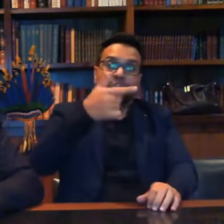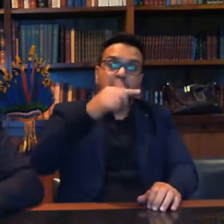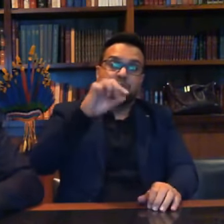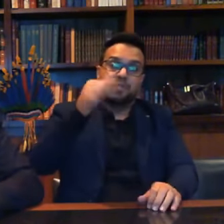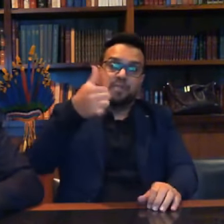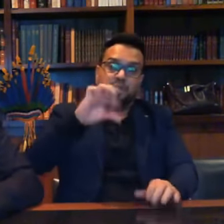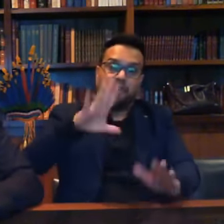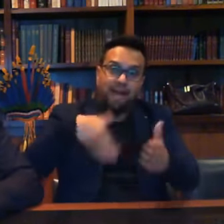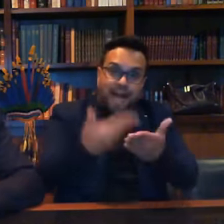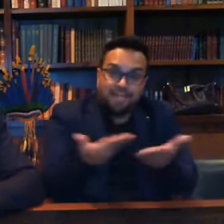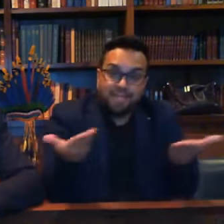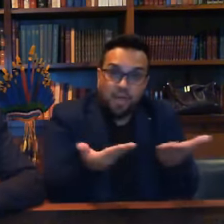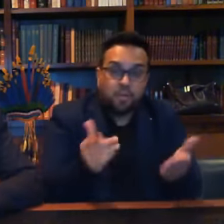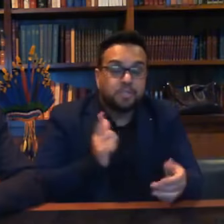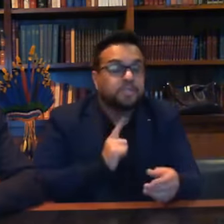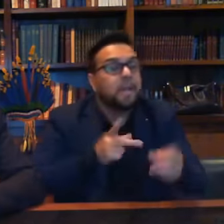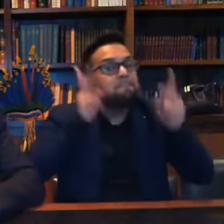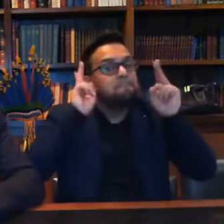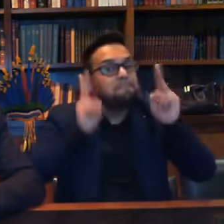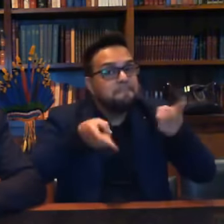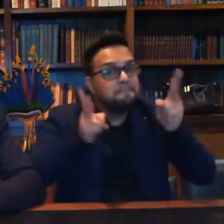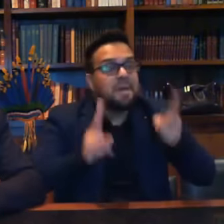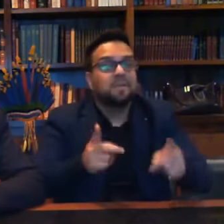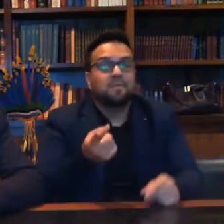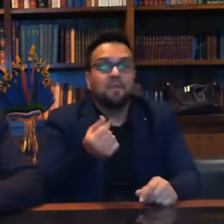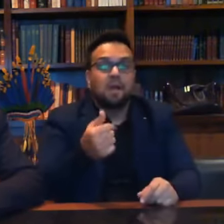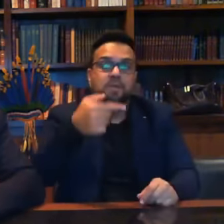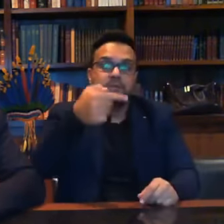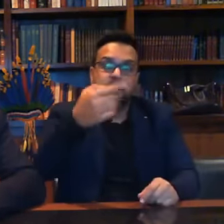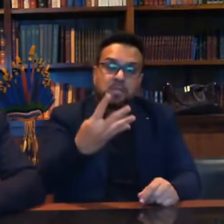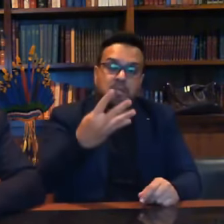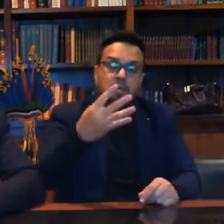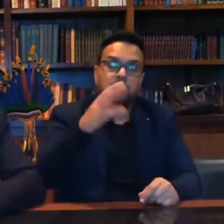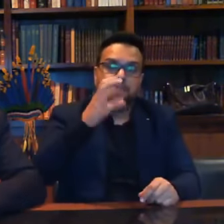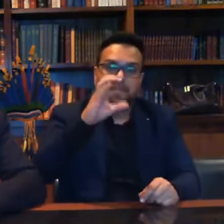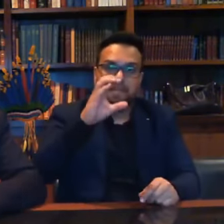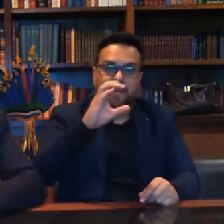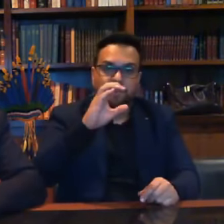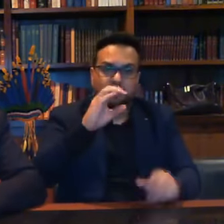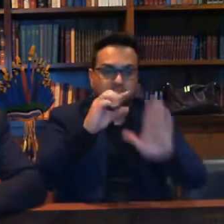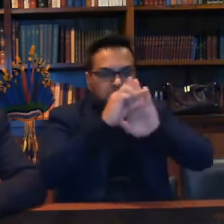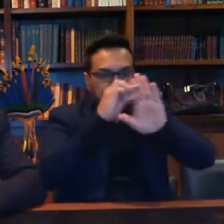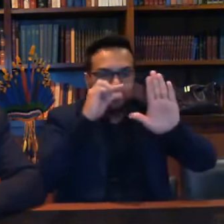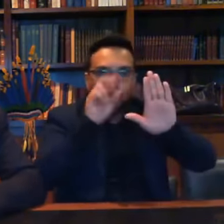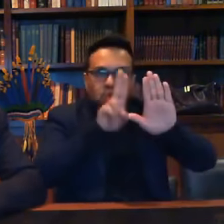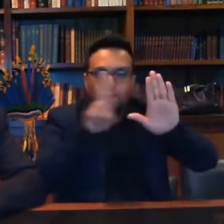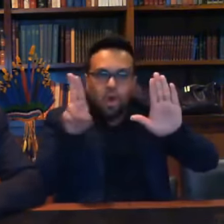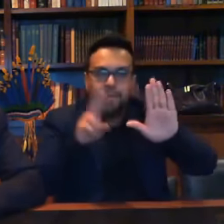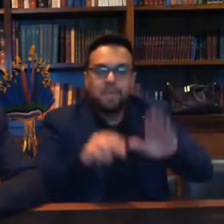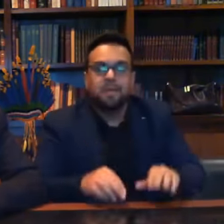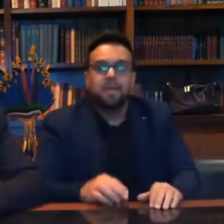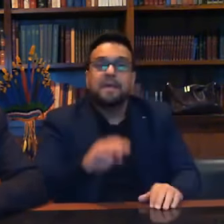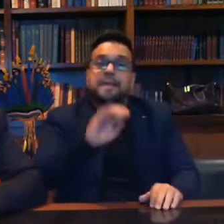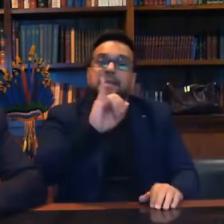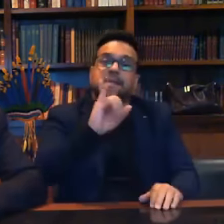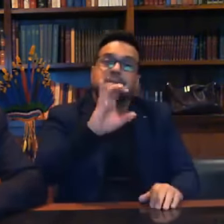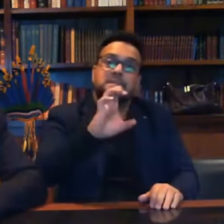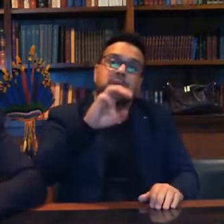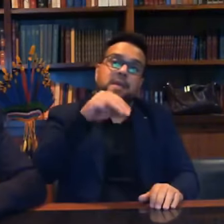mesmo valor nominal. 74 centavos. Eu acho que esse o valor. E o ICMS?